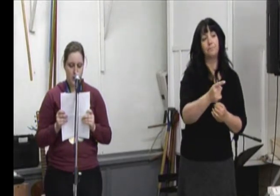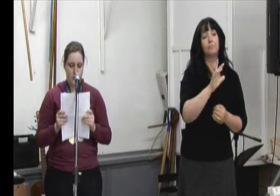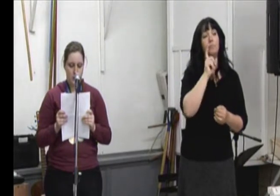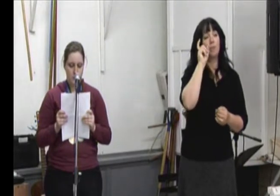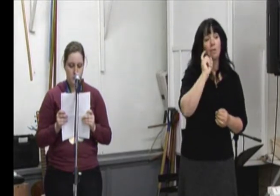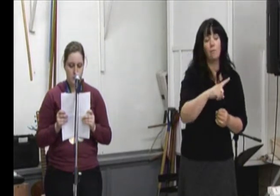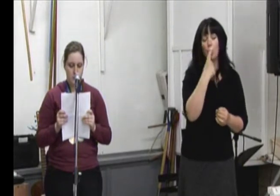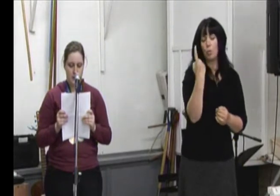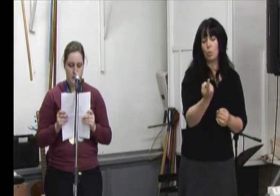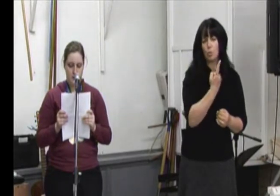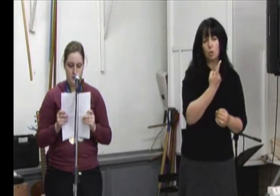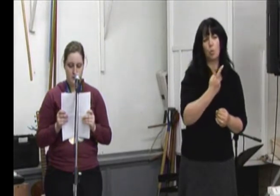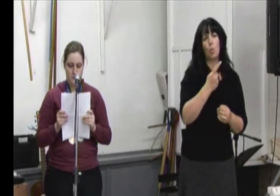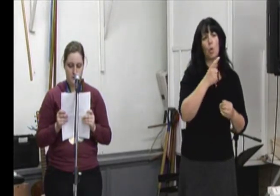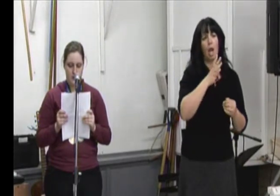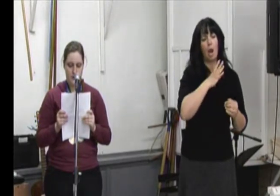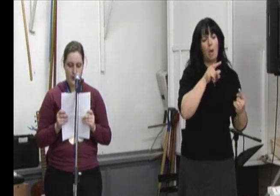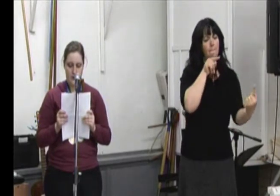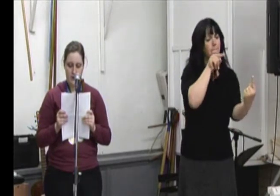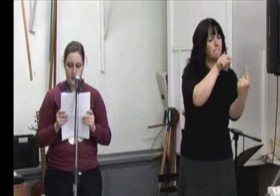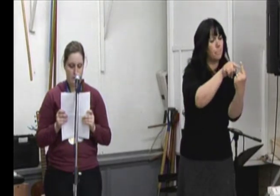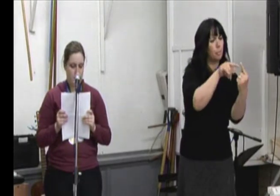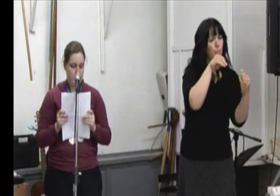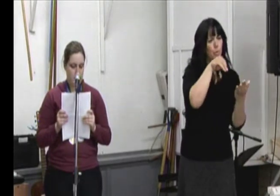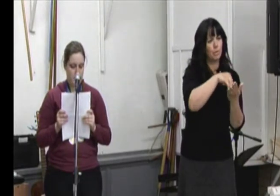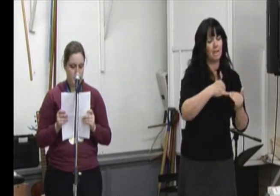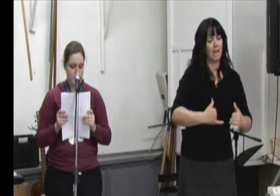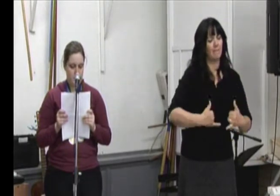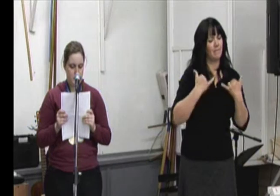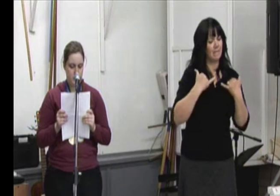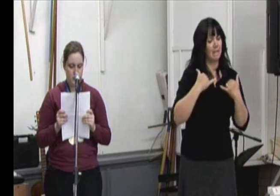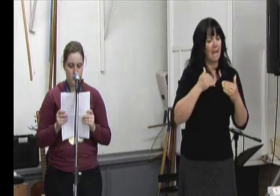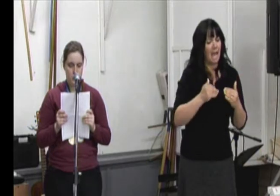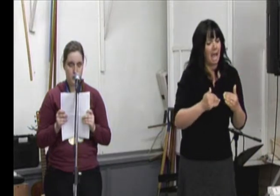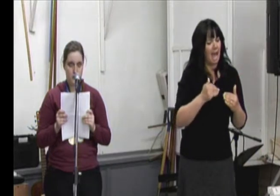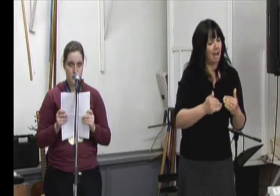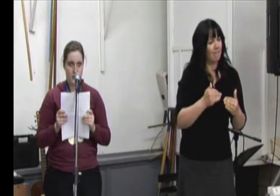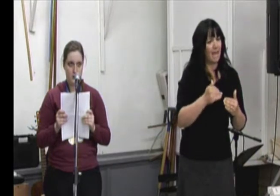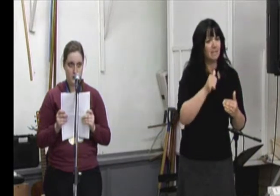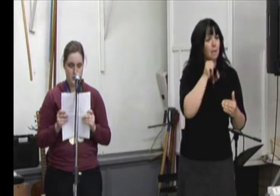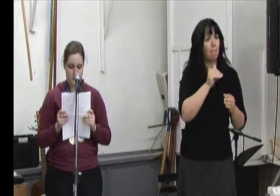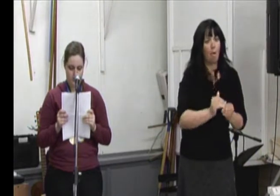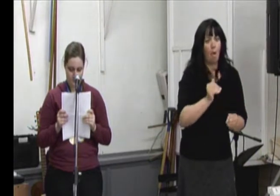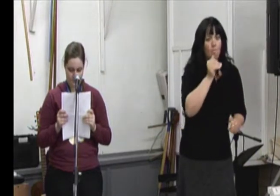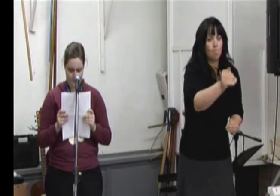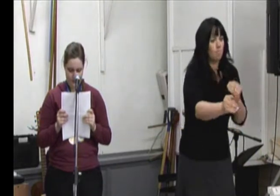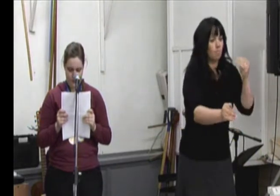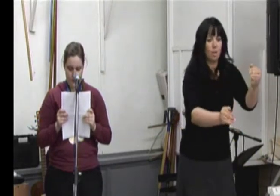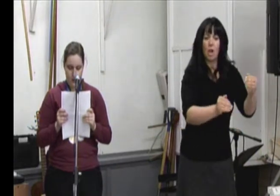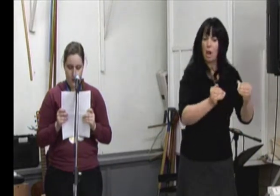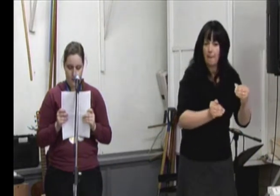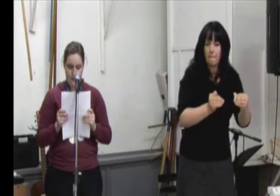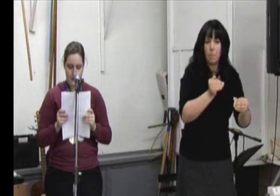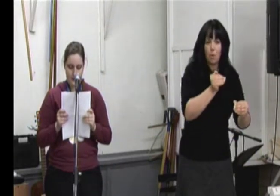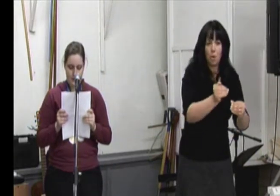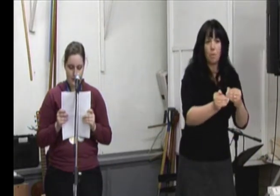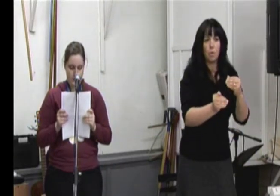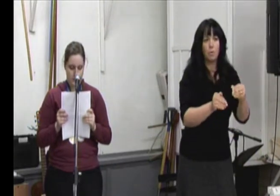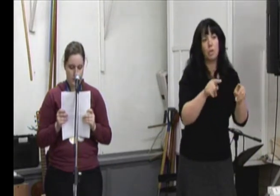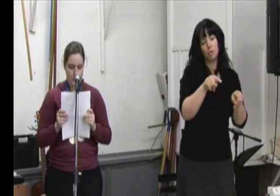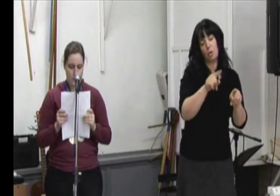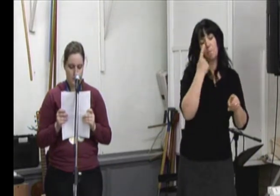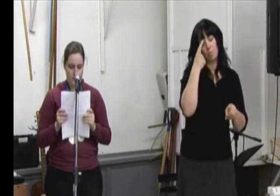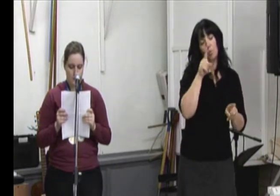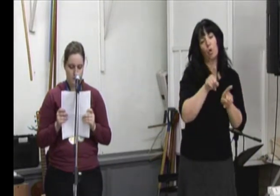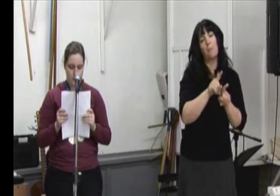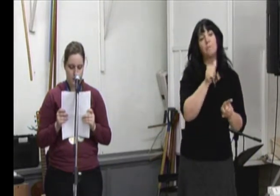toujours avoir un but dans la vie et avancer à petits pas, c'est cela le secret de la réussite. En pensant,